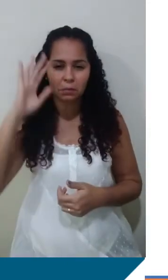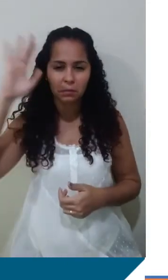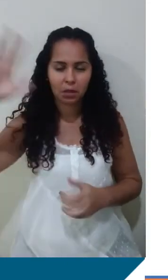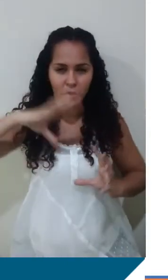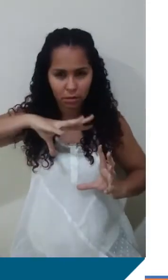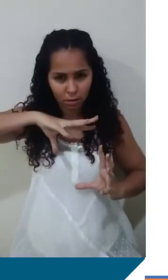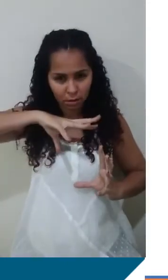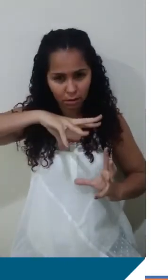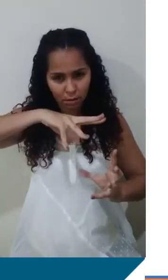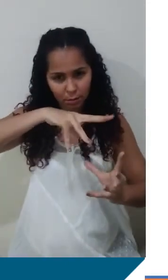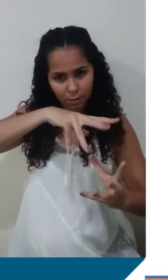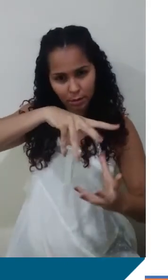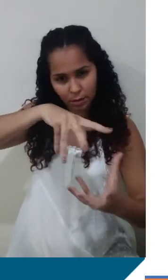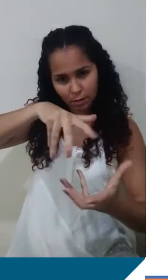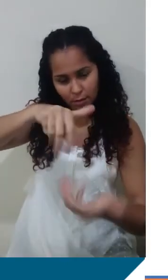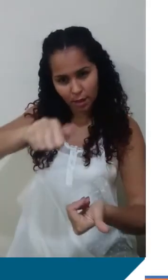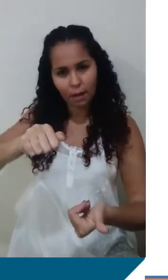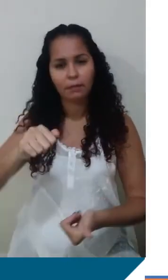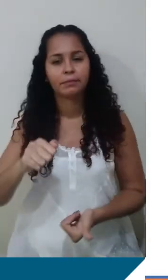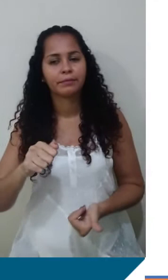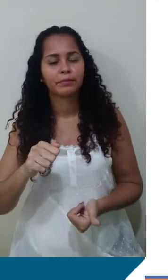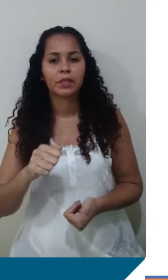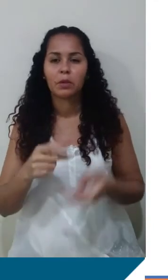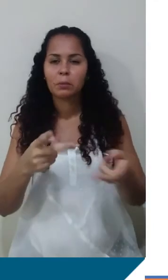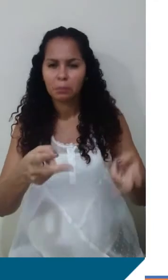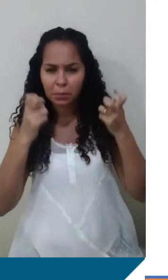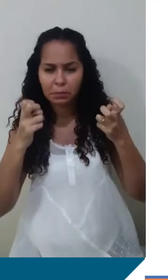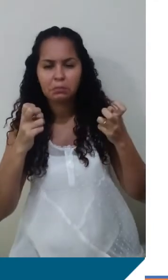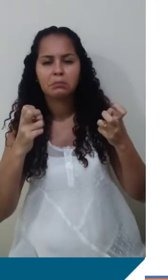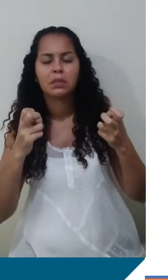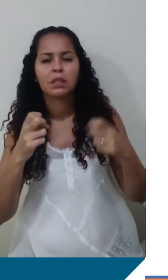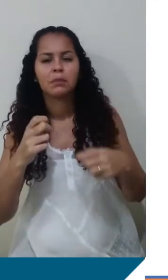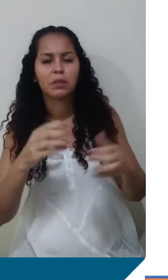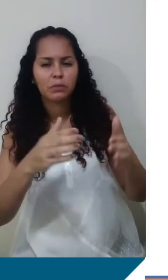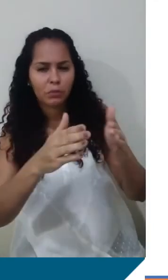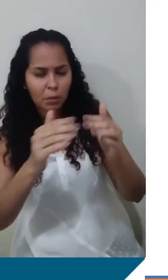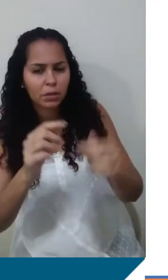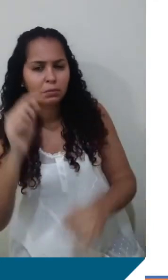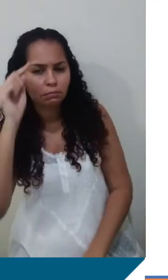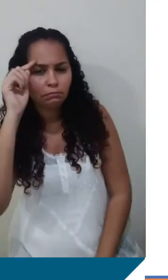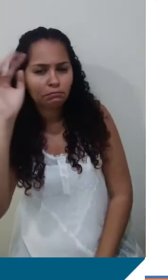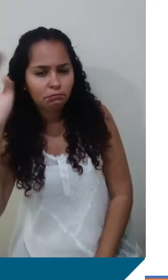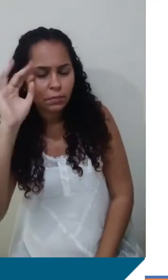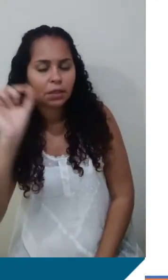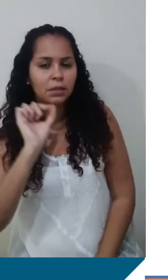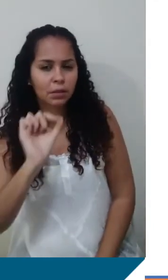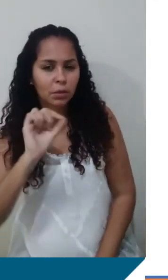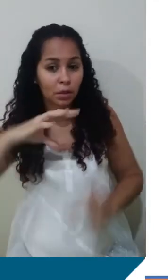vamos partir do princípio. Pedir para os senhores para partirem do princípio. Que a Terra é meio